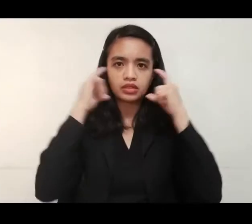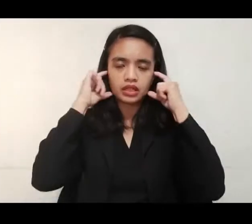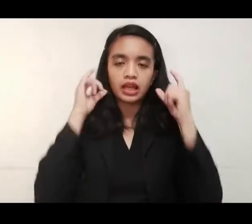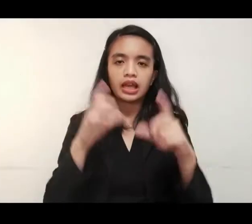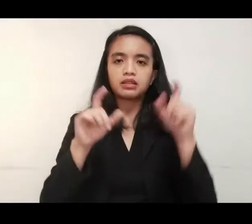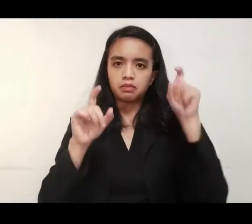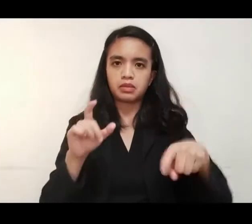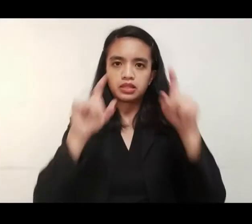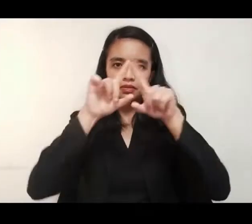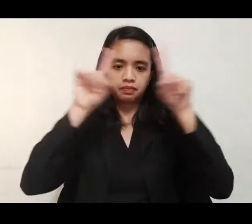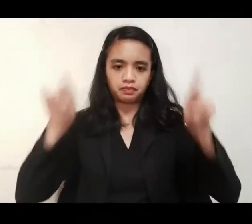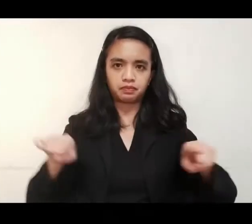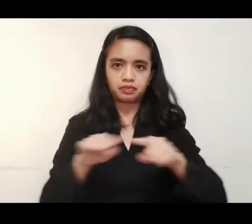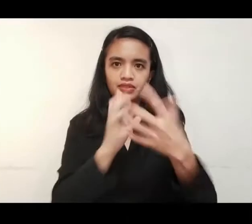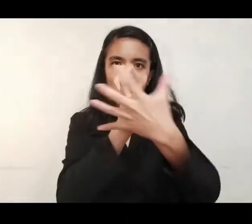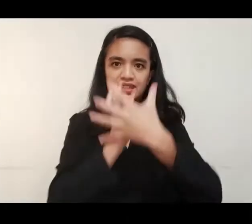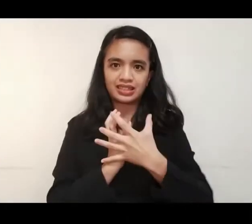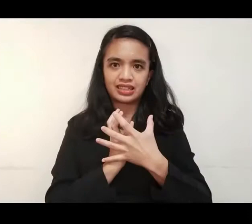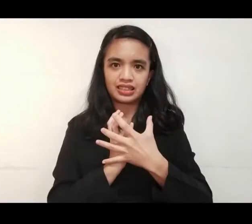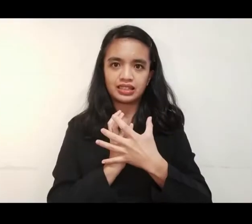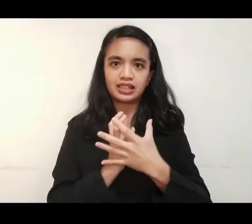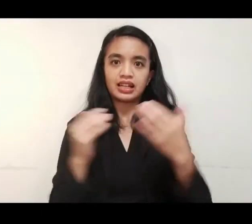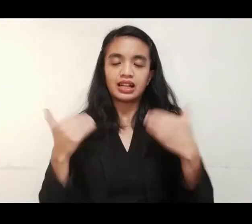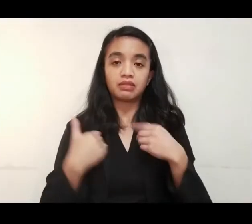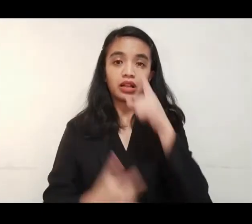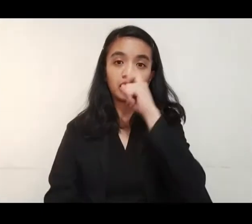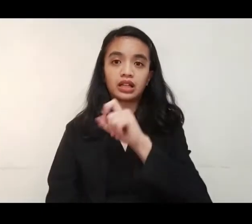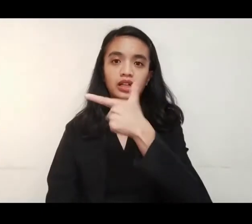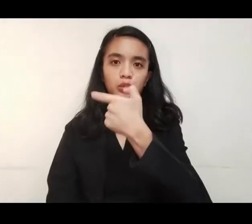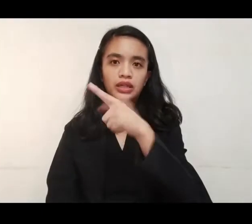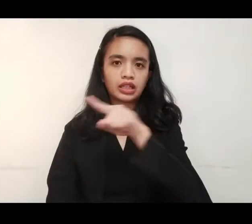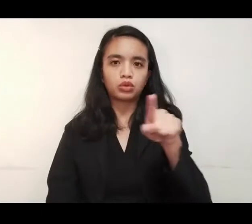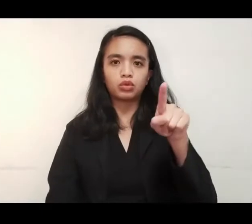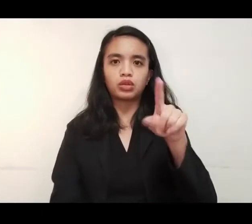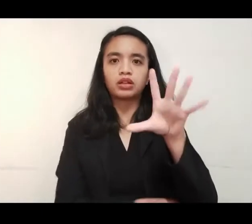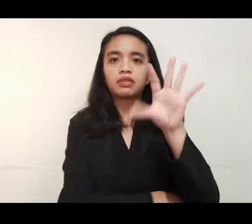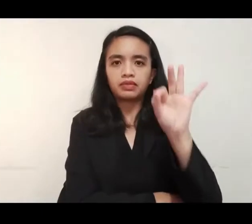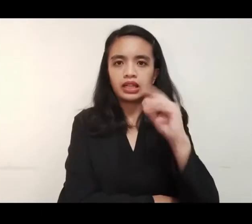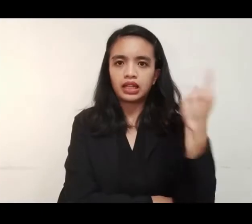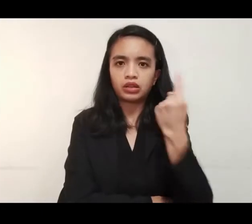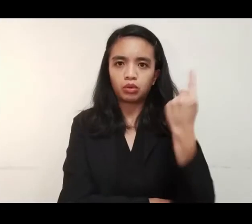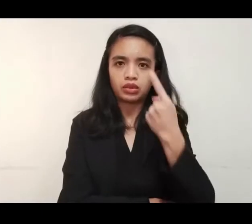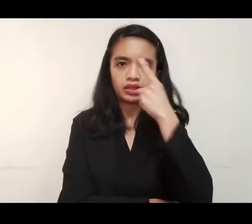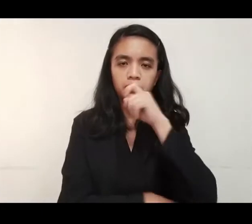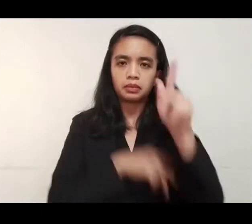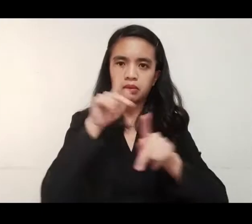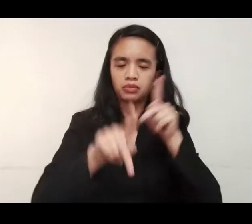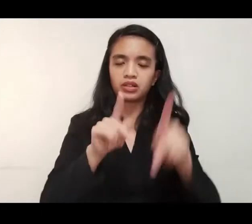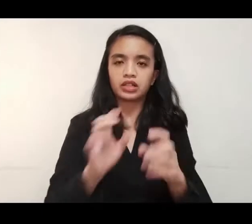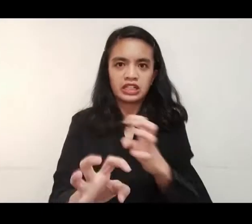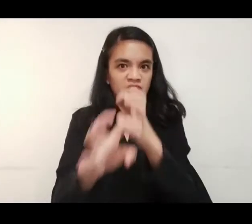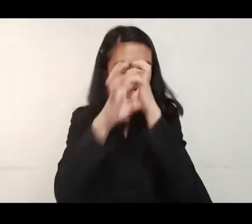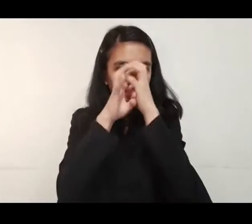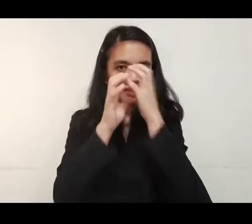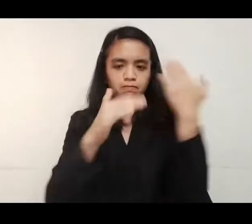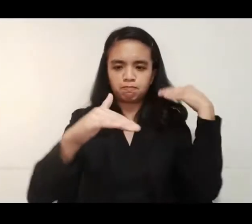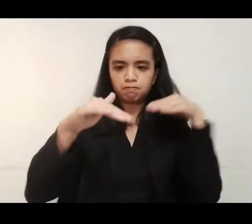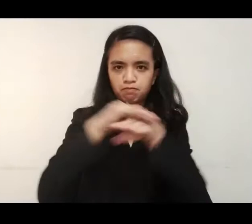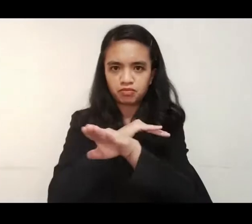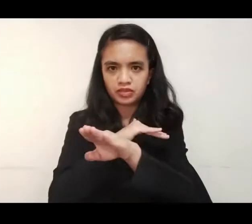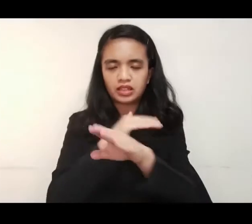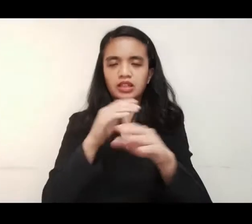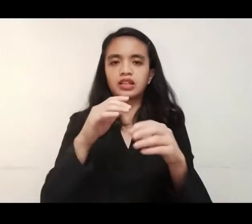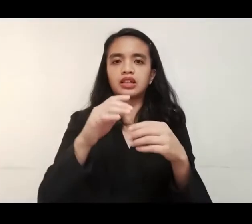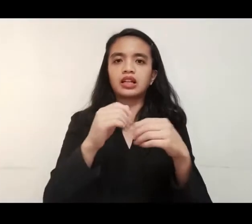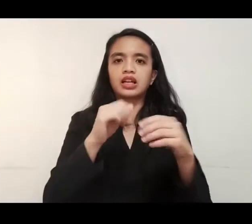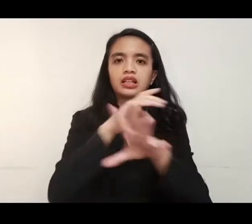mask at quarantine pass na magagamit lamang ng may edad 21 hanggang 59. Maghihikpit pa rin sa mga entry point